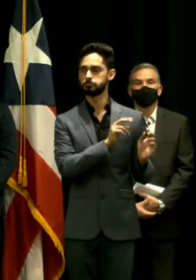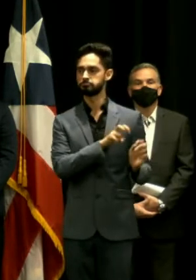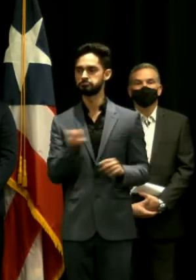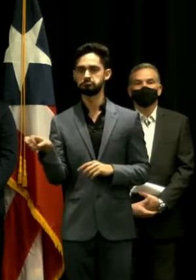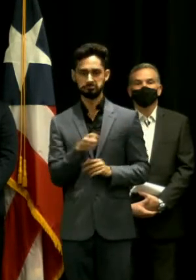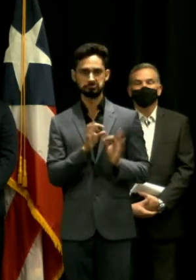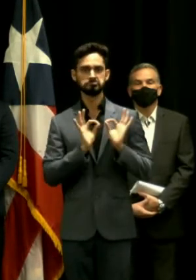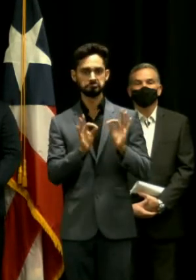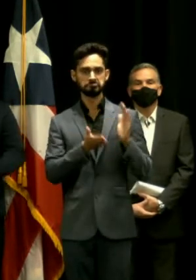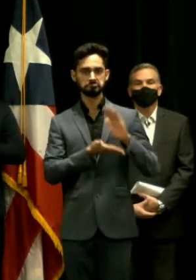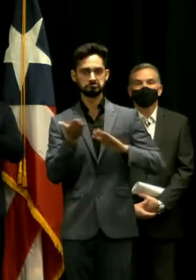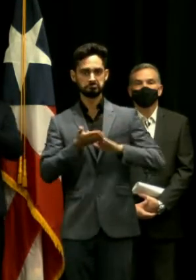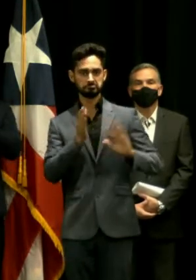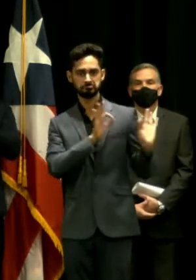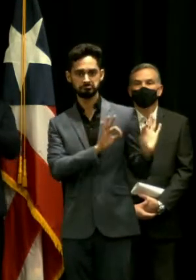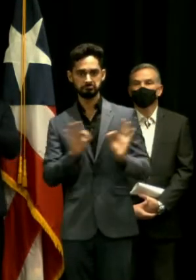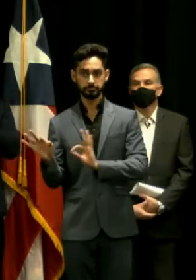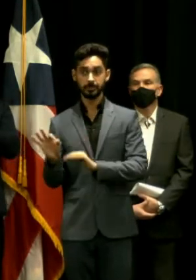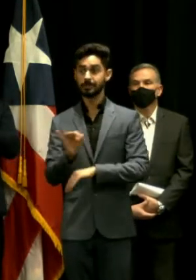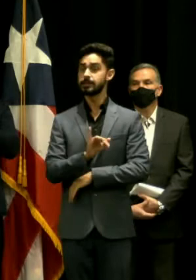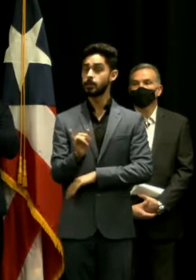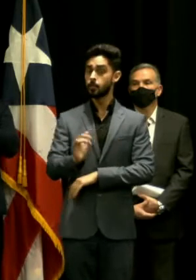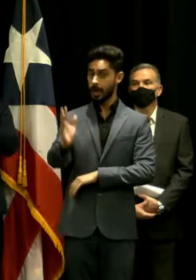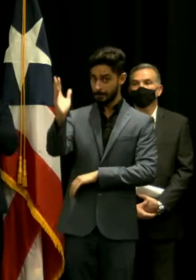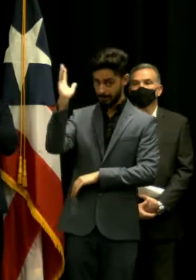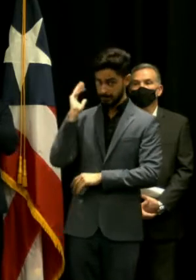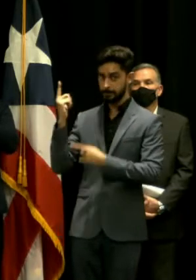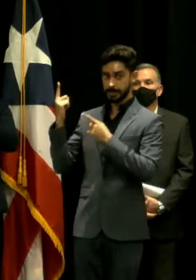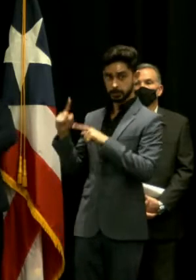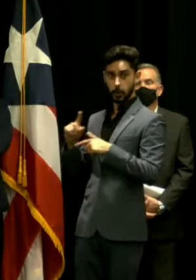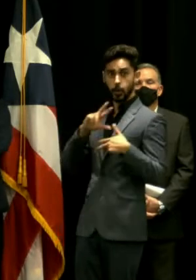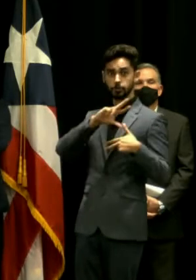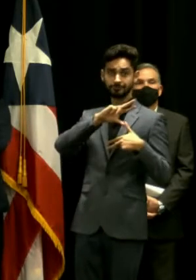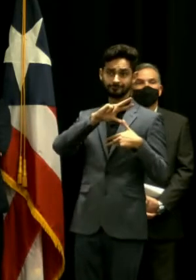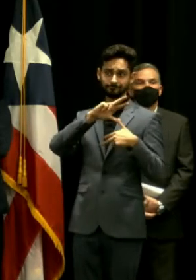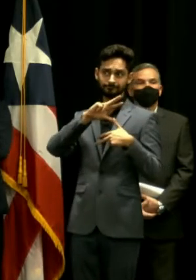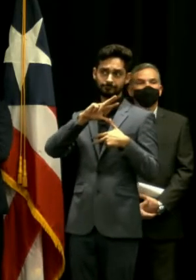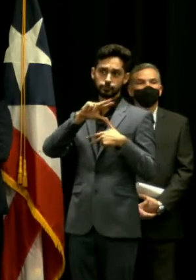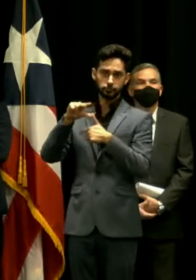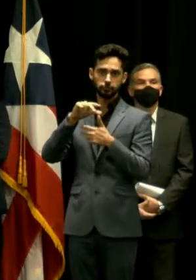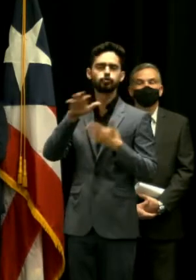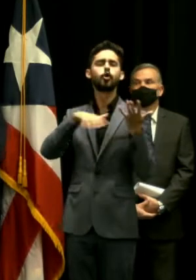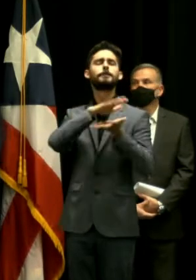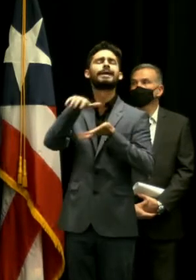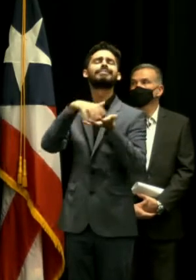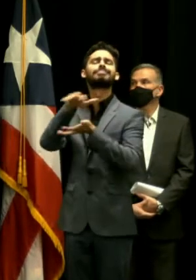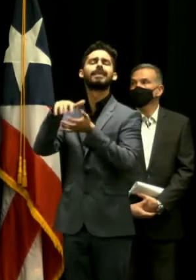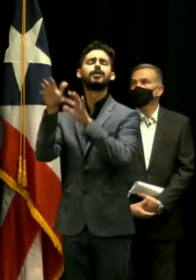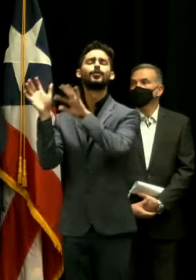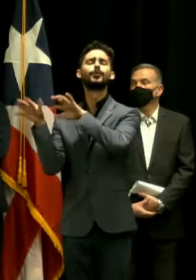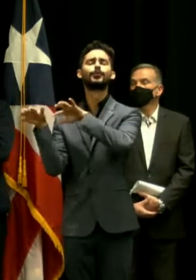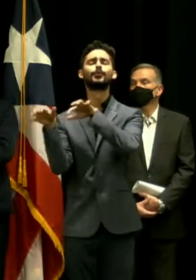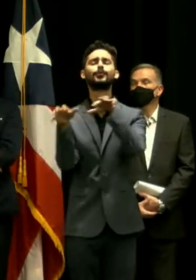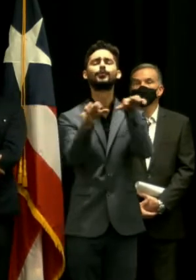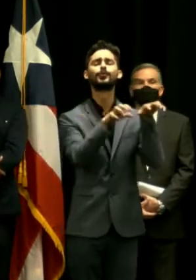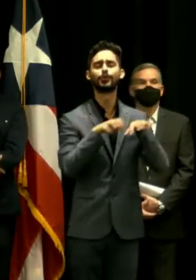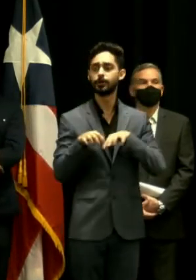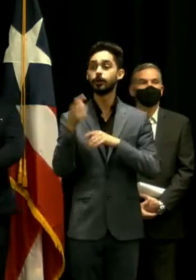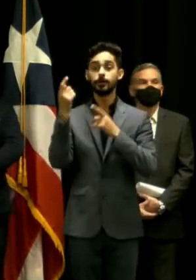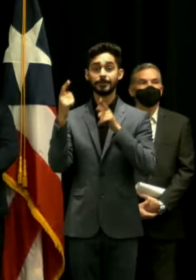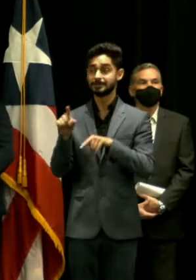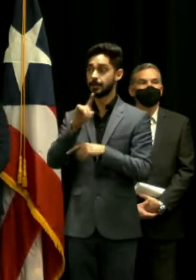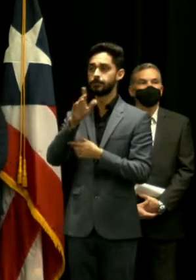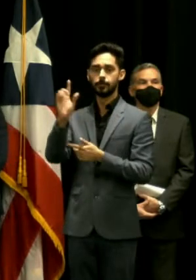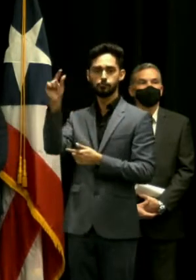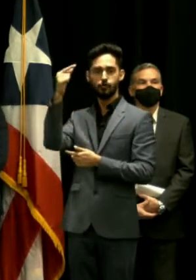las tormentas que nos impactaron ahí estaba el gobierno central